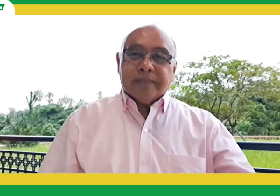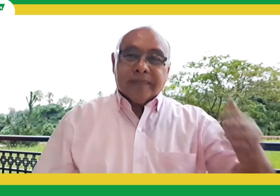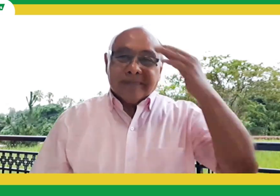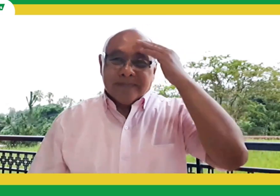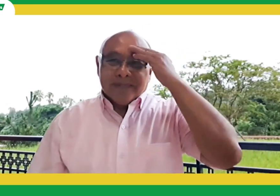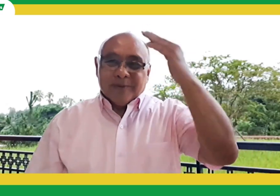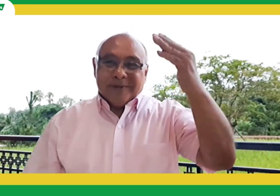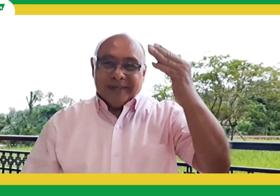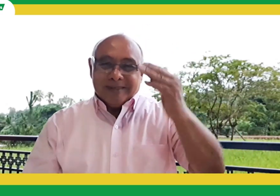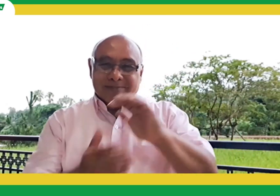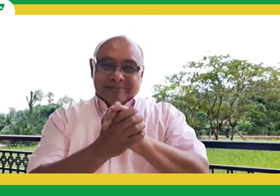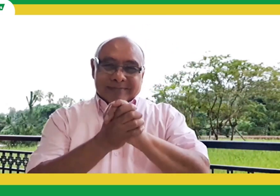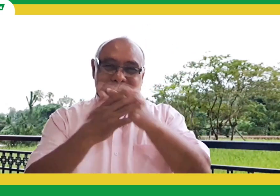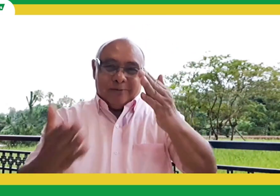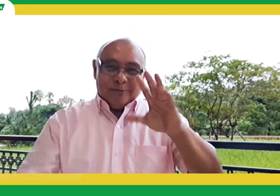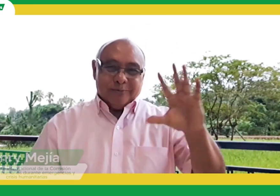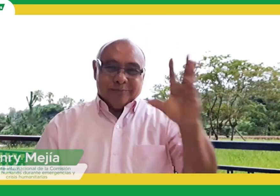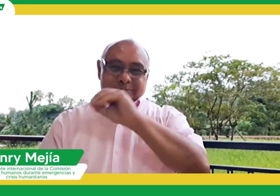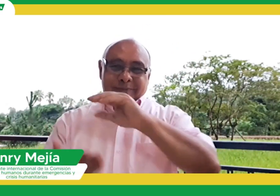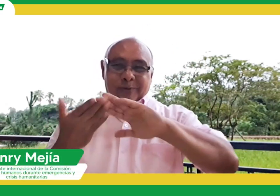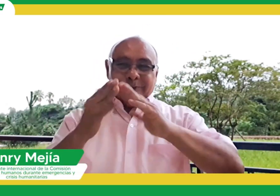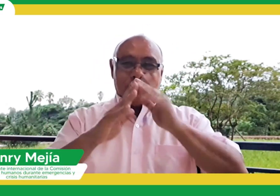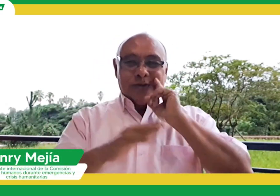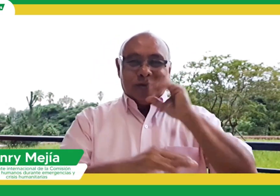Un saludo para toda la comunidad sorda de Colombia.